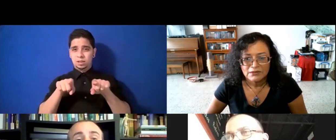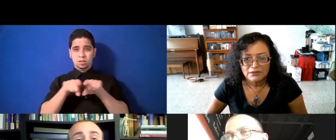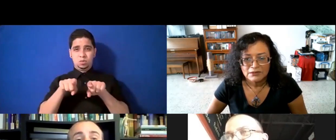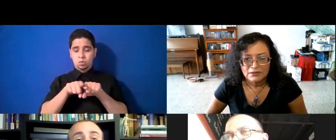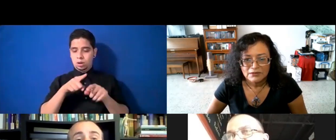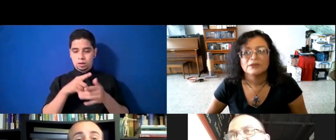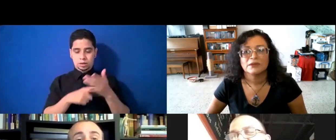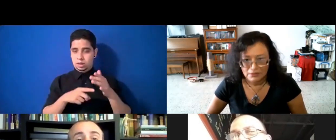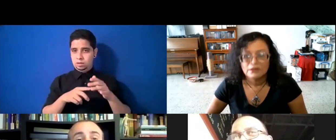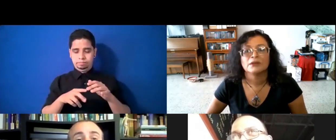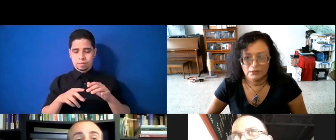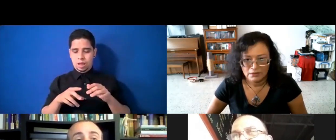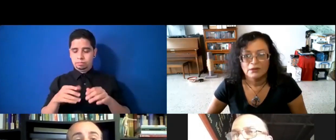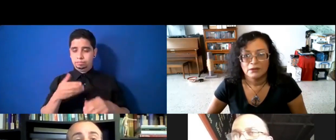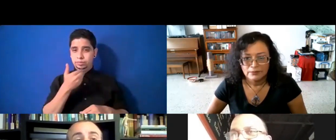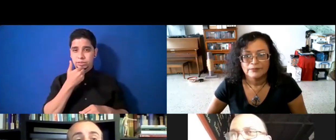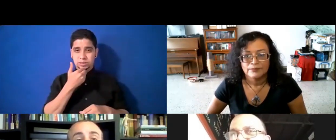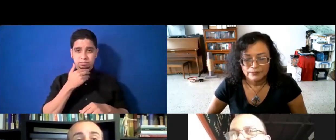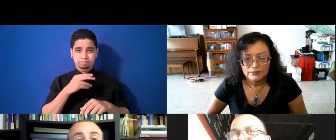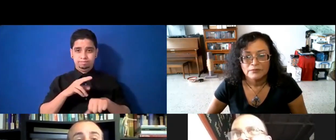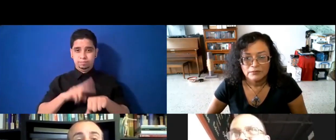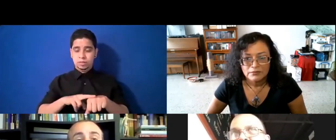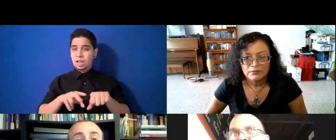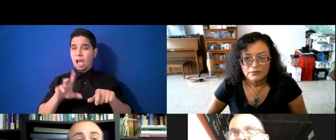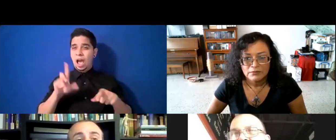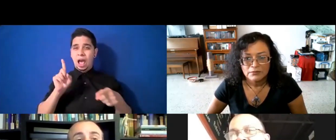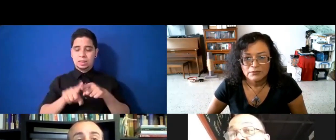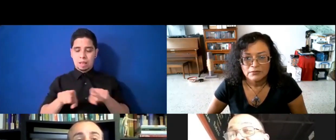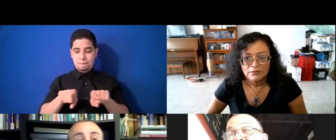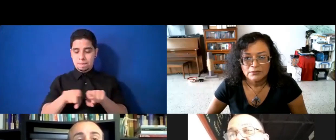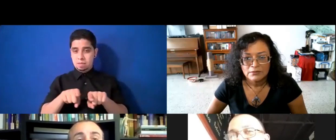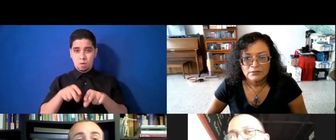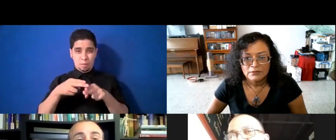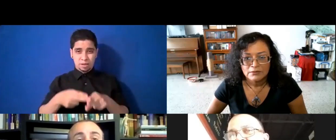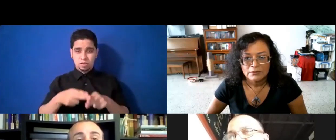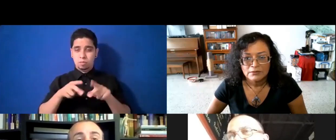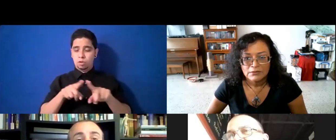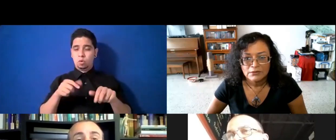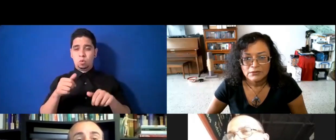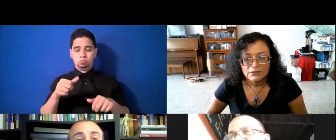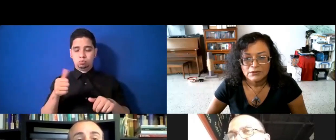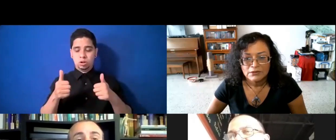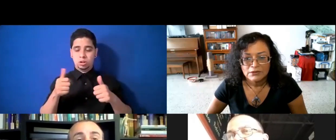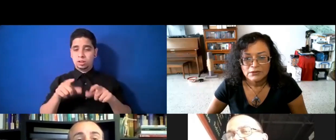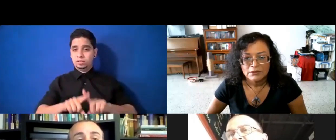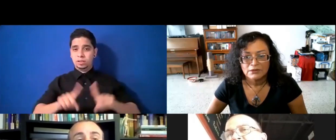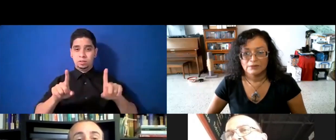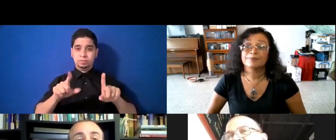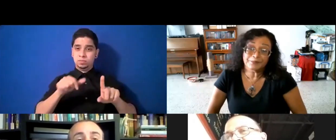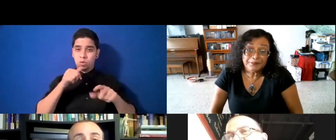tradicional, el mismo peso y todo, la diferencia es que, como decía Javier, pues no tiene gluten, y no tiene,